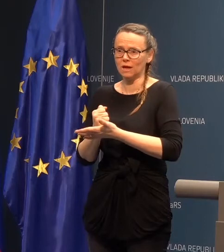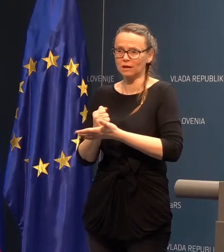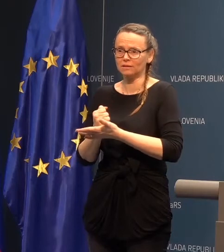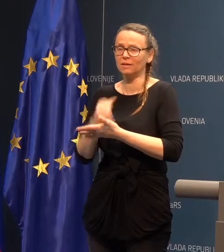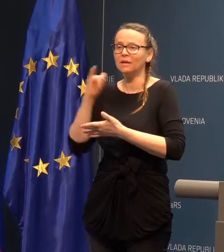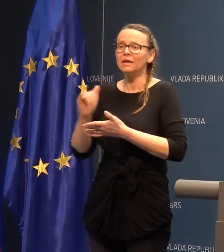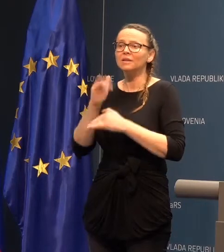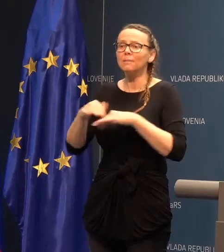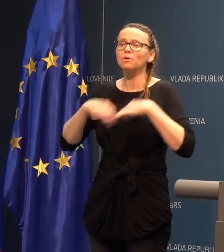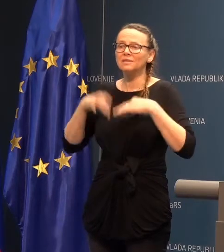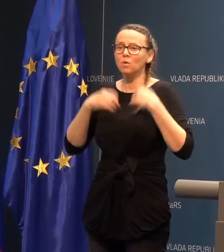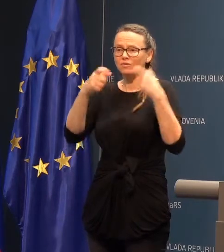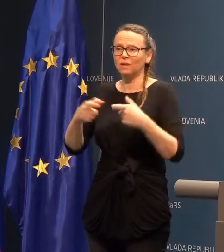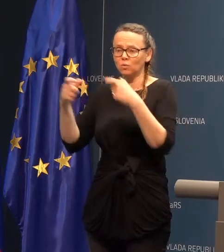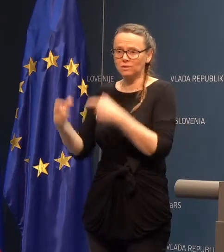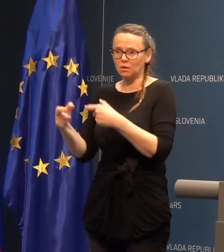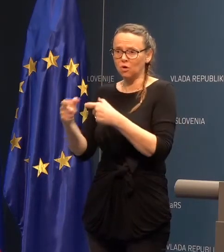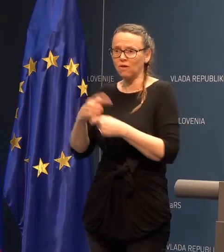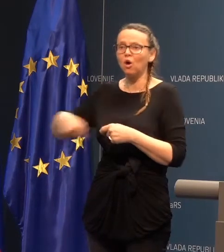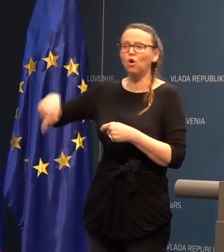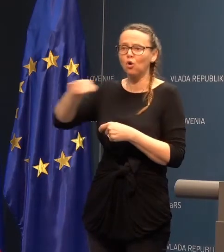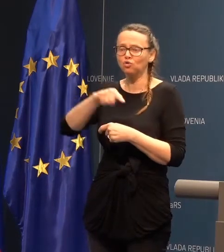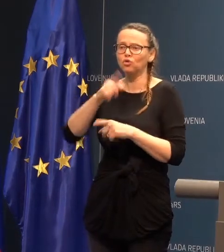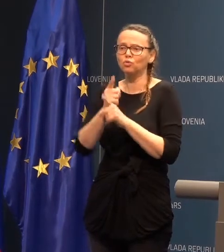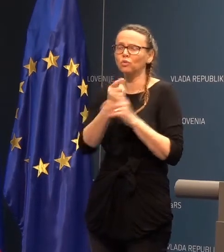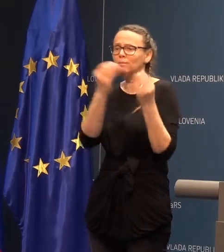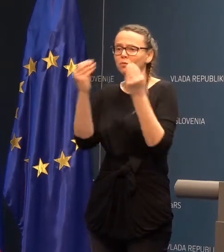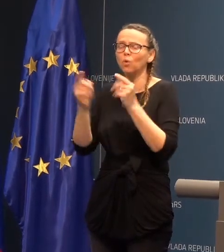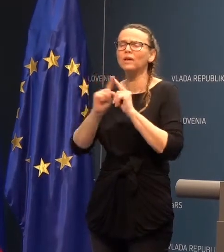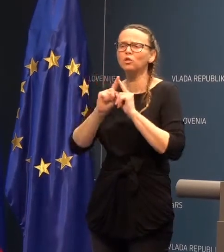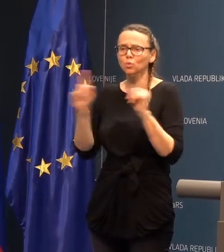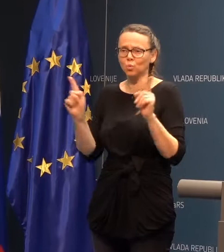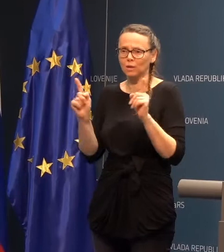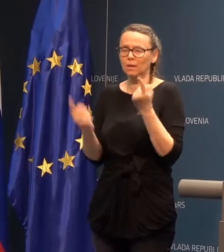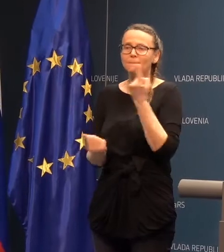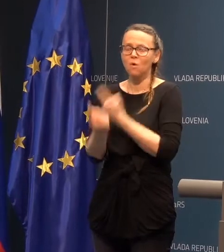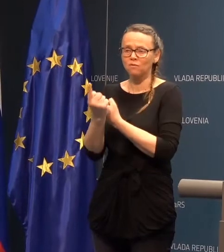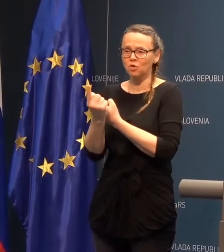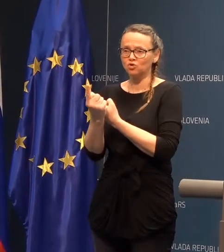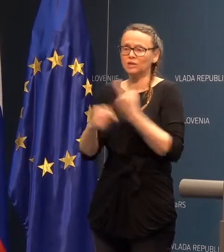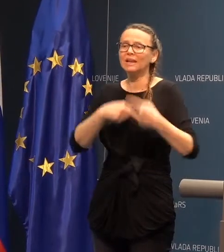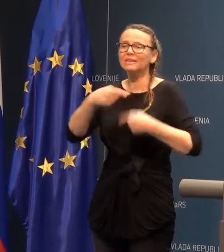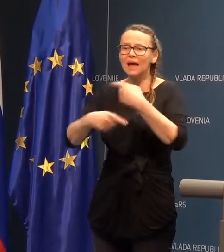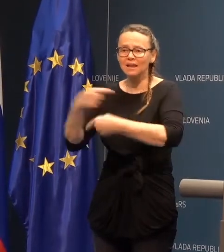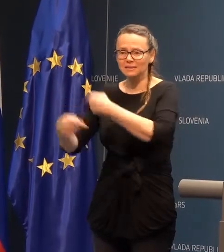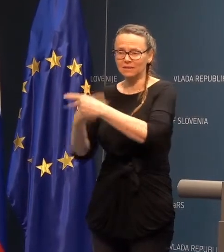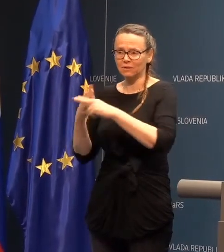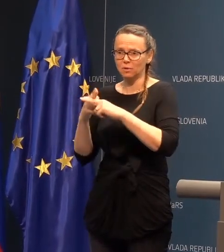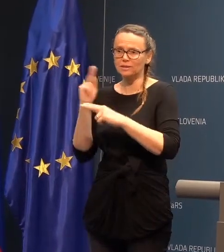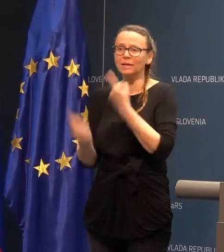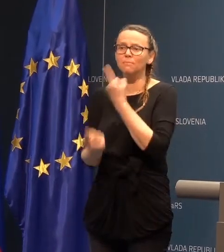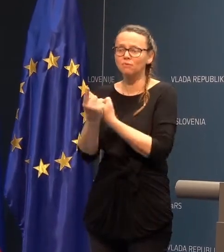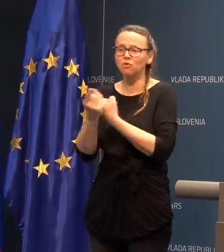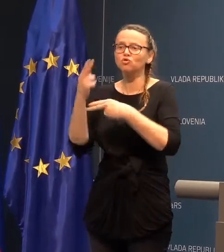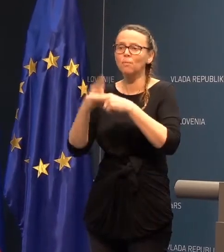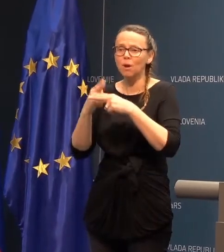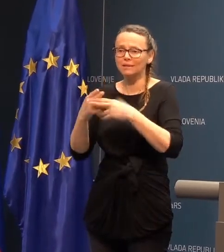po zdravstvenih ustanova krožijo tudi številni drugi povzročiteli na lezljivih bolezni, ki povzročajo